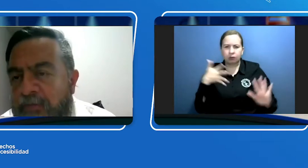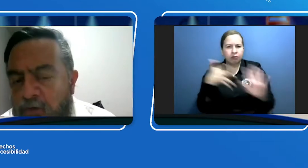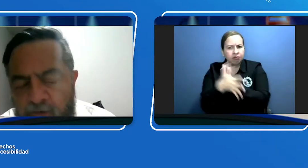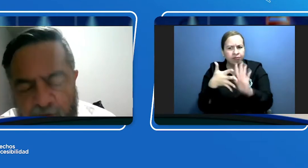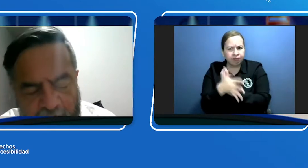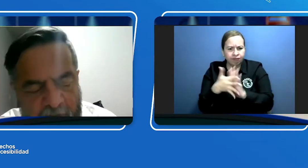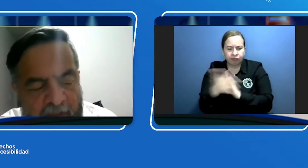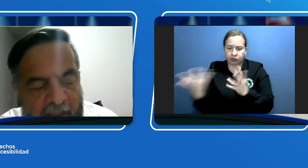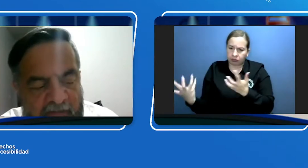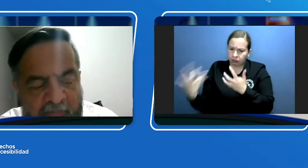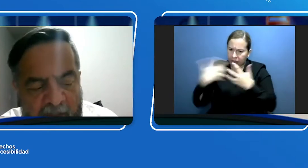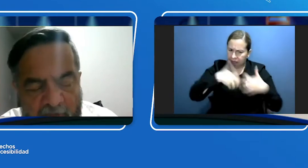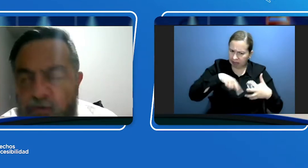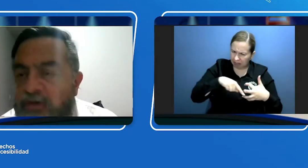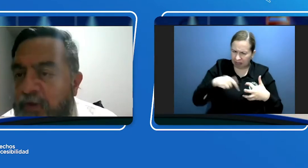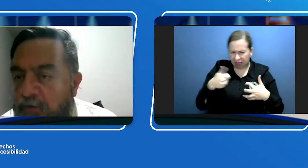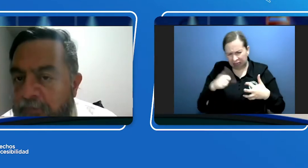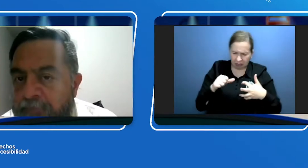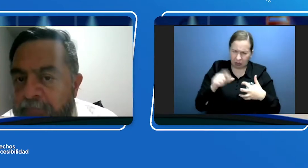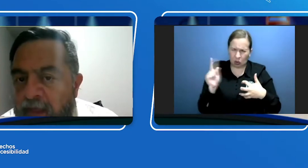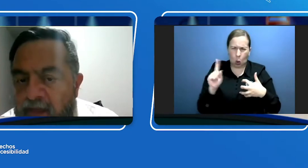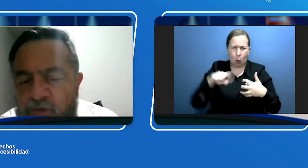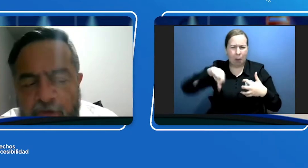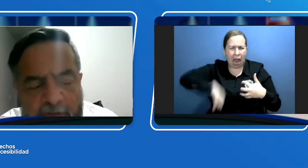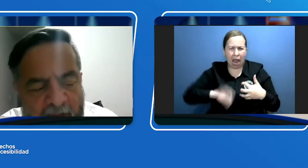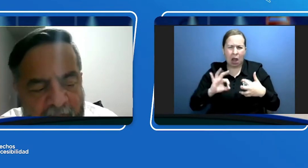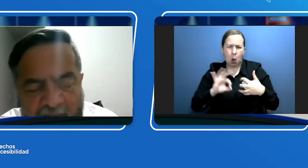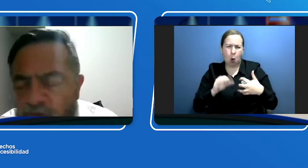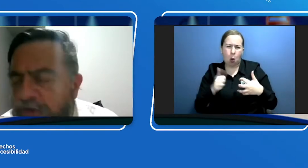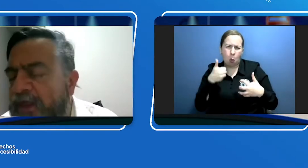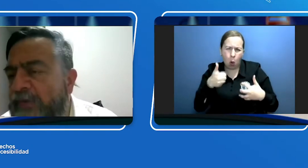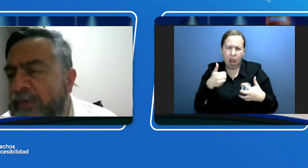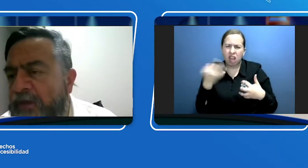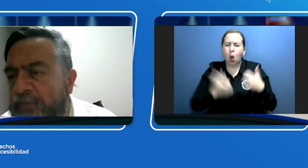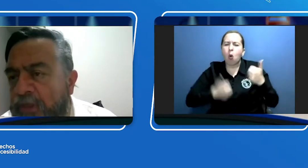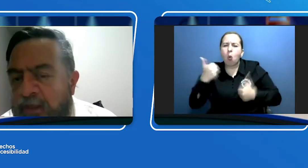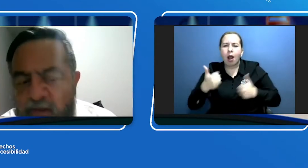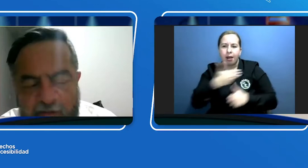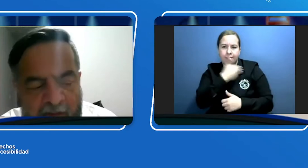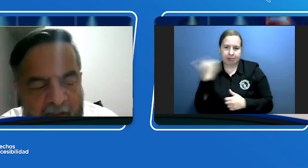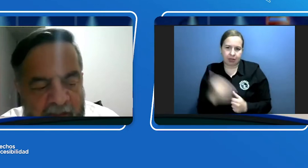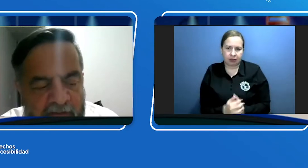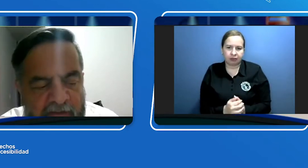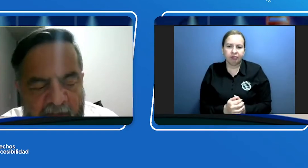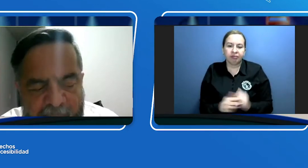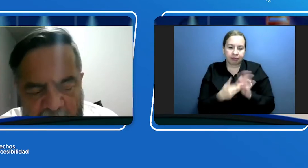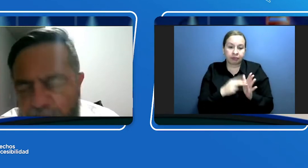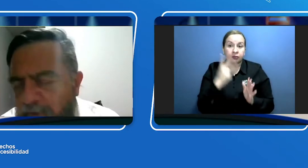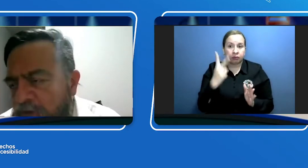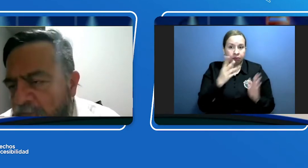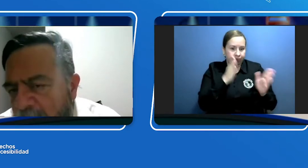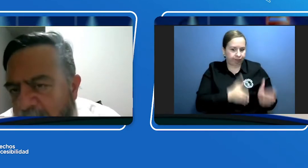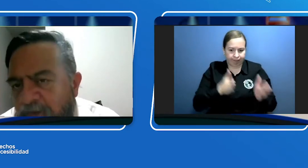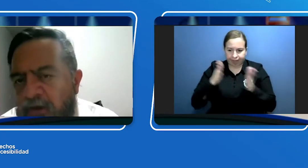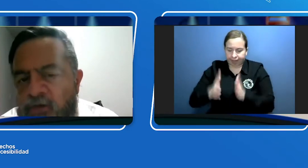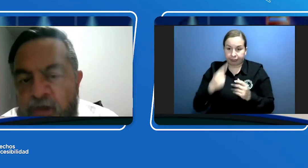o con otro es mejor o es peor. Esas son tal vez las dos etapas más importantes y donde paso a provecho para hacer una cuña